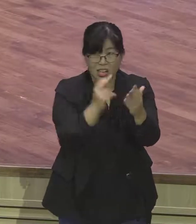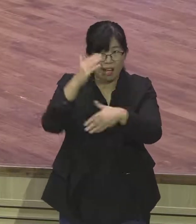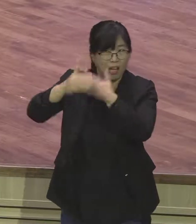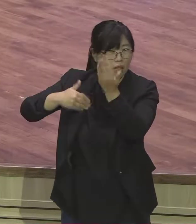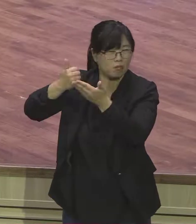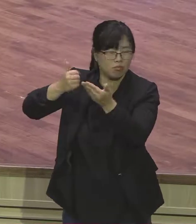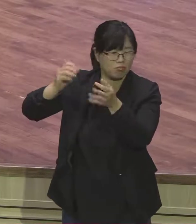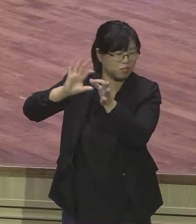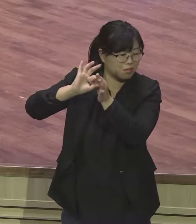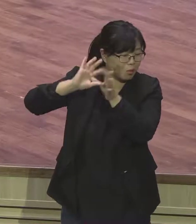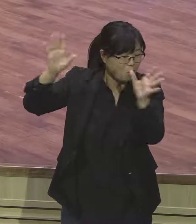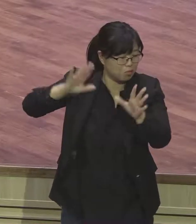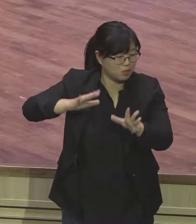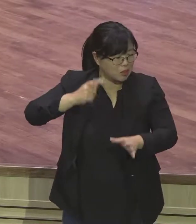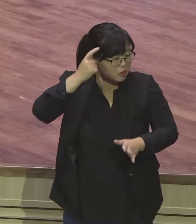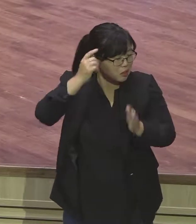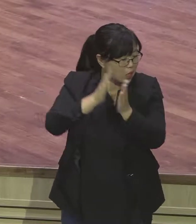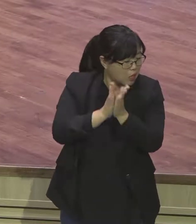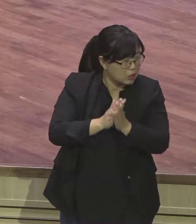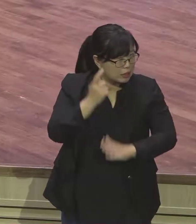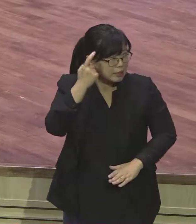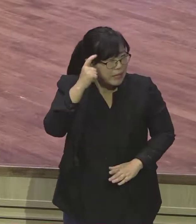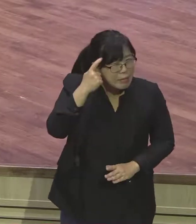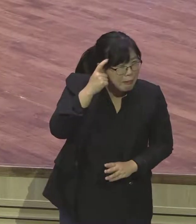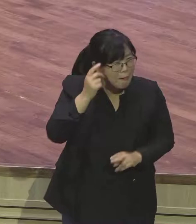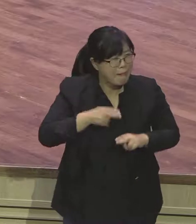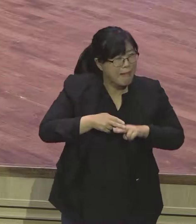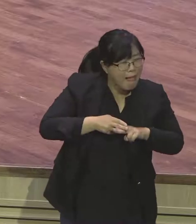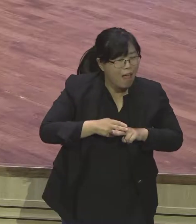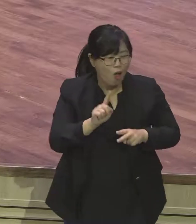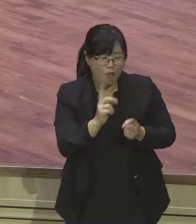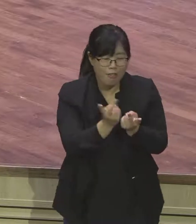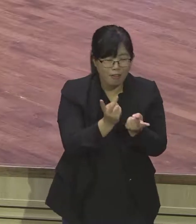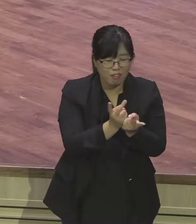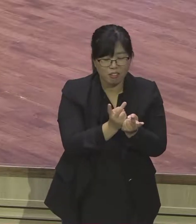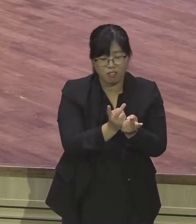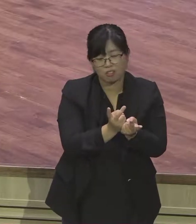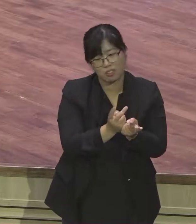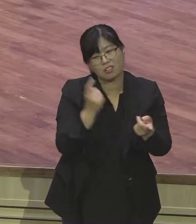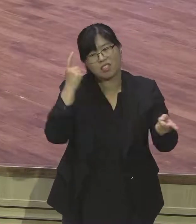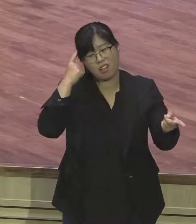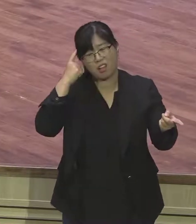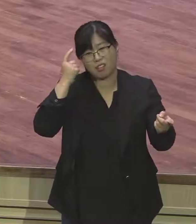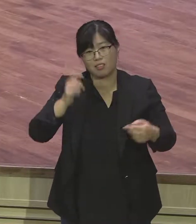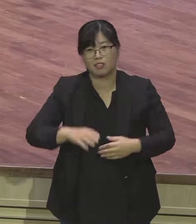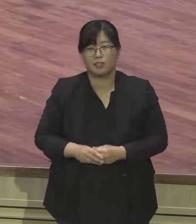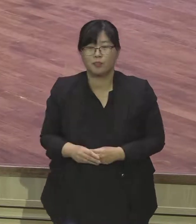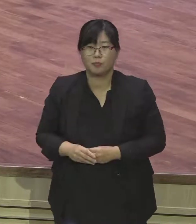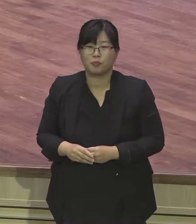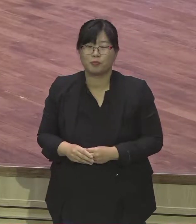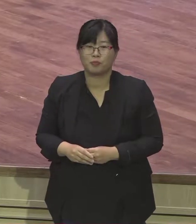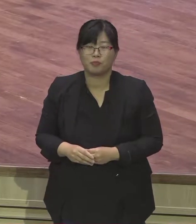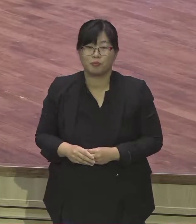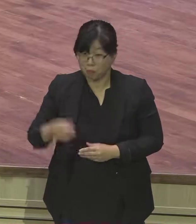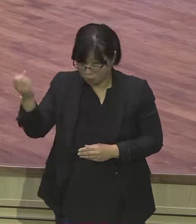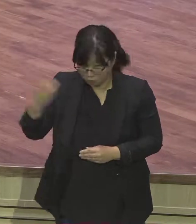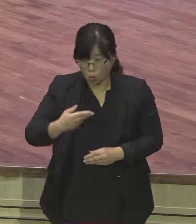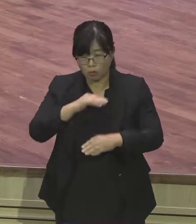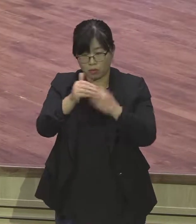자 그런데 18절을 보면 이번에는 형들이 한꺼번에 몰려와서 또 다 이리 말까 안 된다 우리 다시